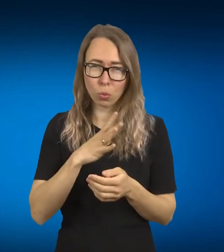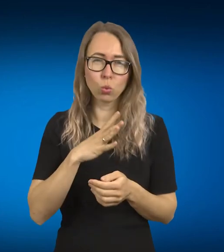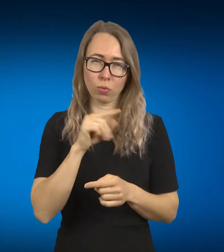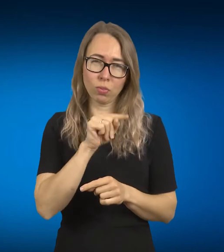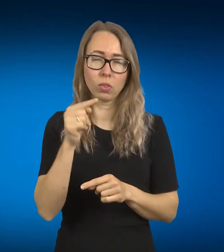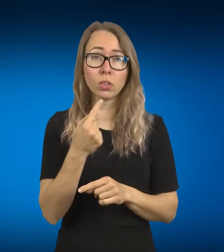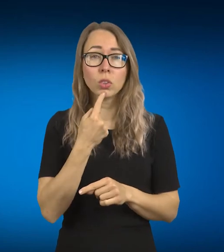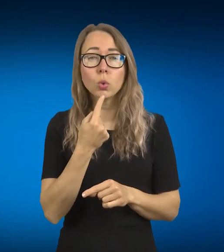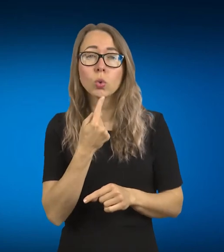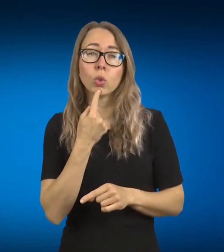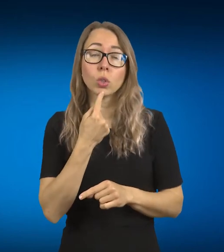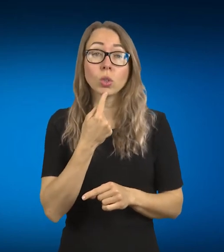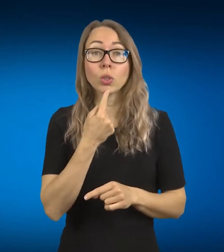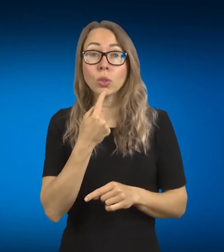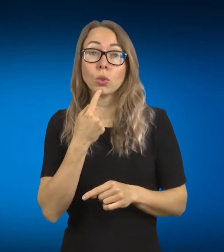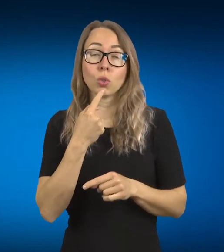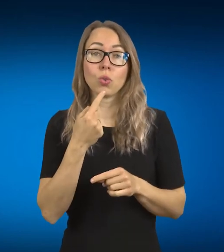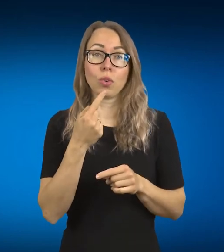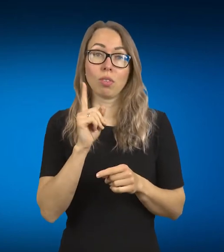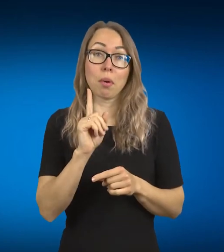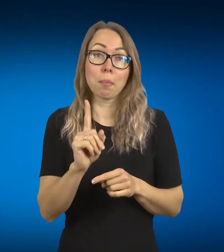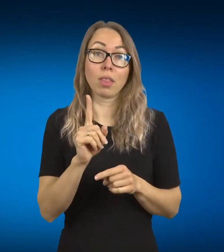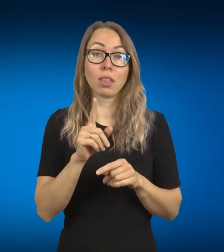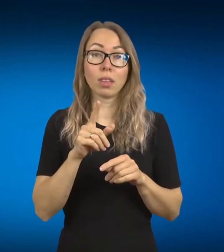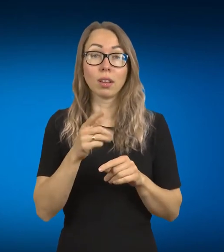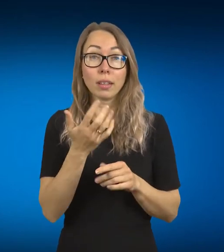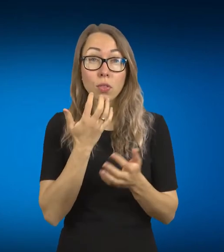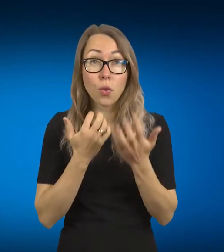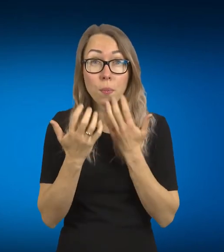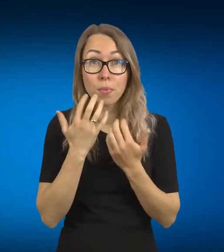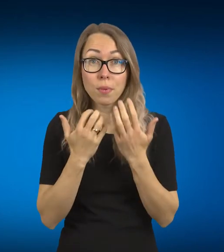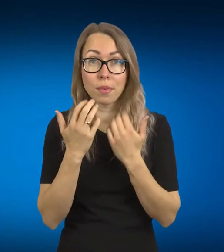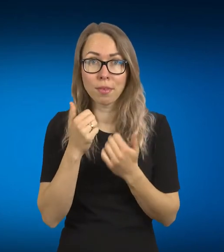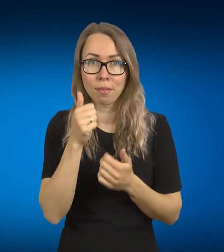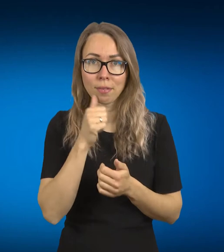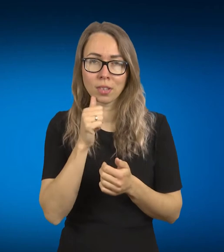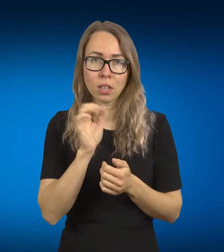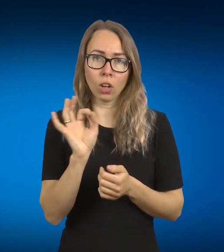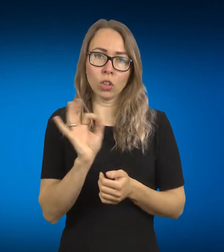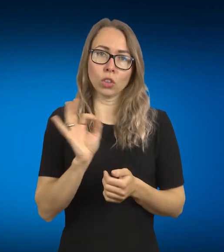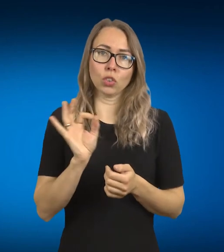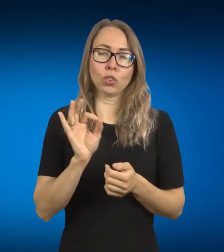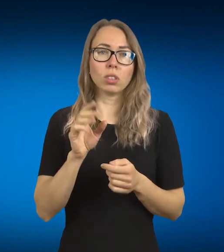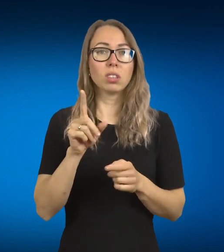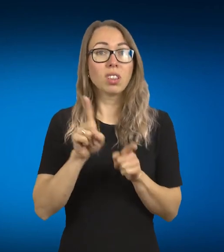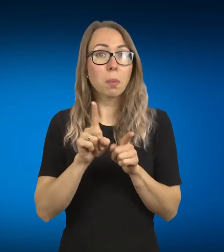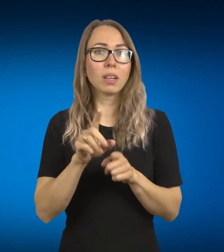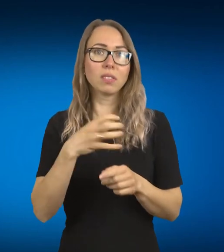čia ta veikla, jeigu tu juos ėmėsi, turi kažkoks būti pelnas galų gale, kur padėtų tam versui ir aukti ir